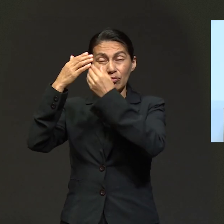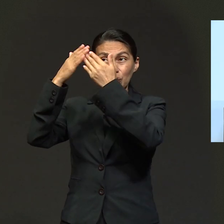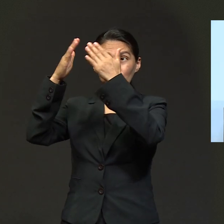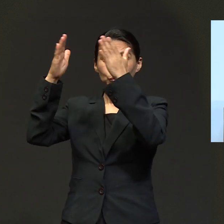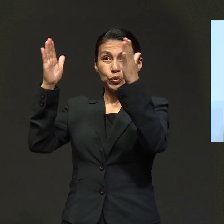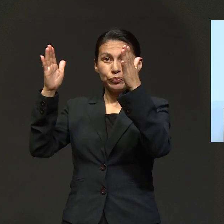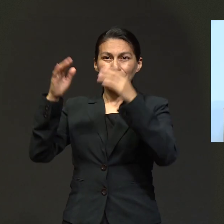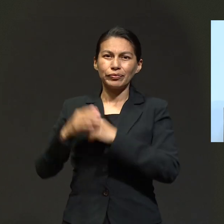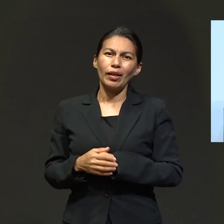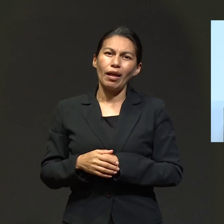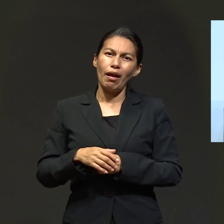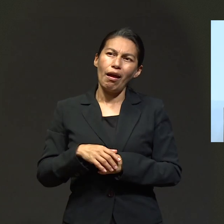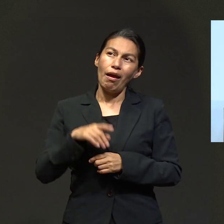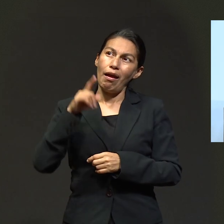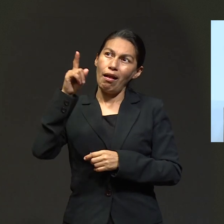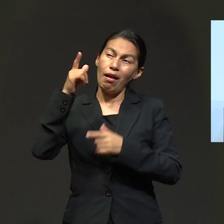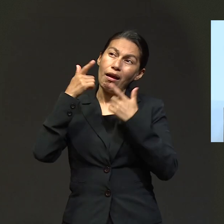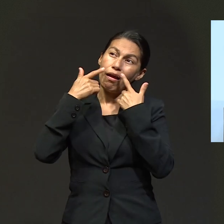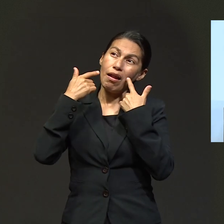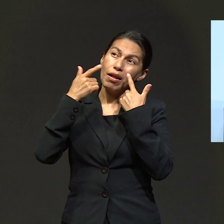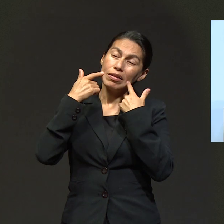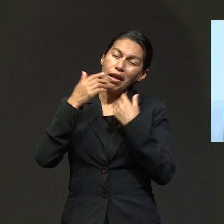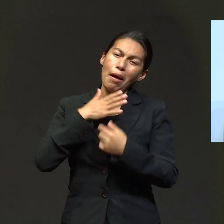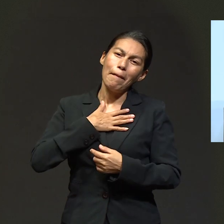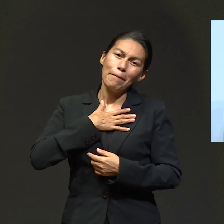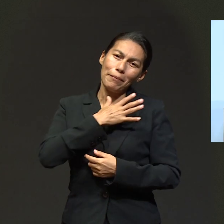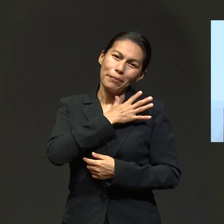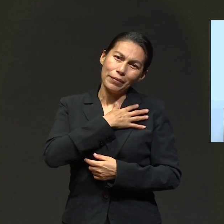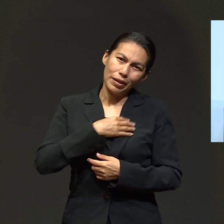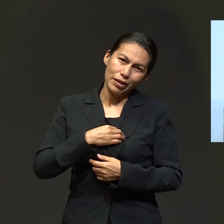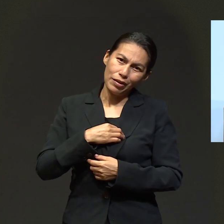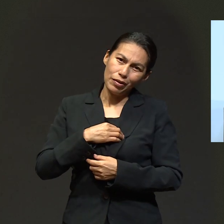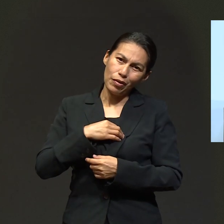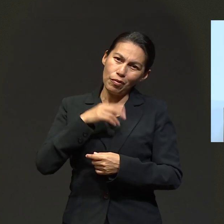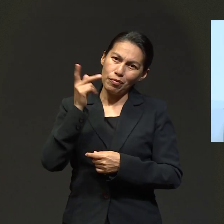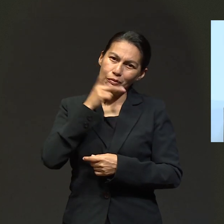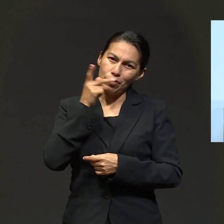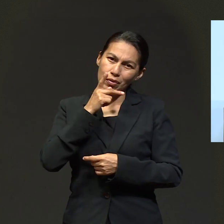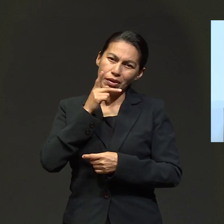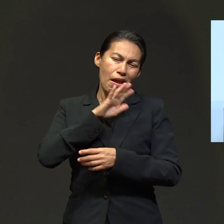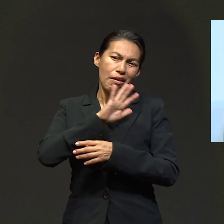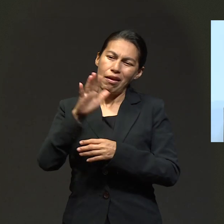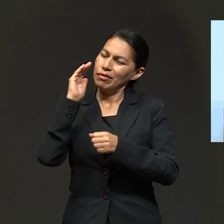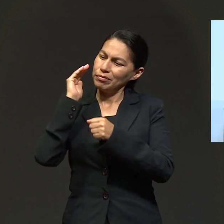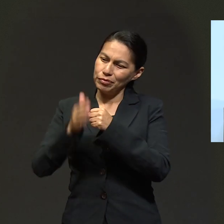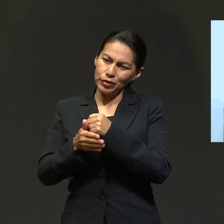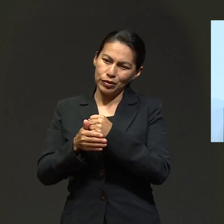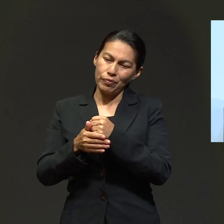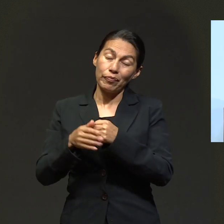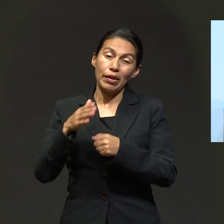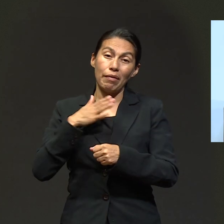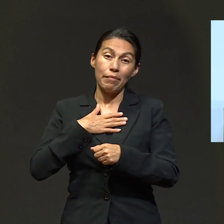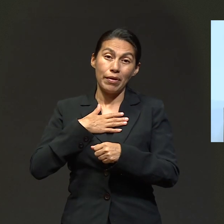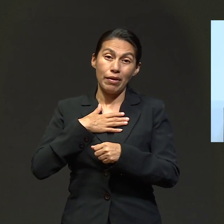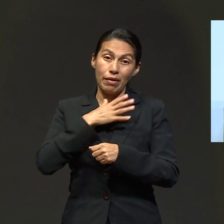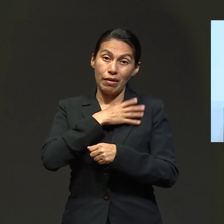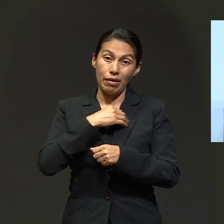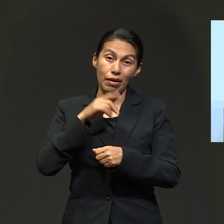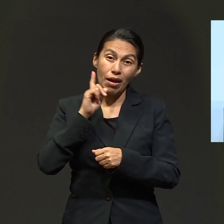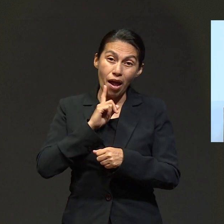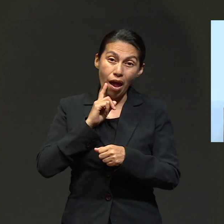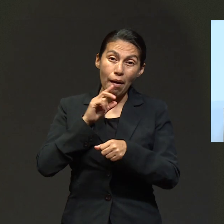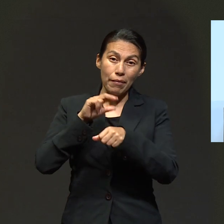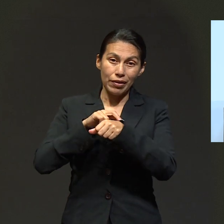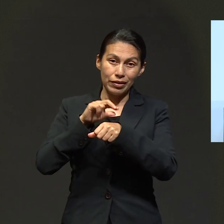por su gracia es que mi hijo ha concluido ya su profesión de teología y mi hija mayor de